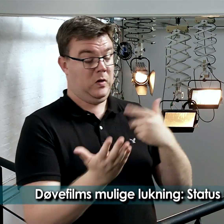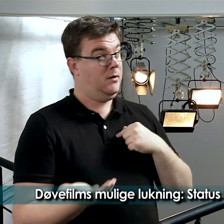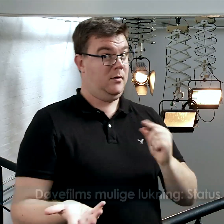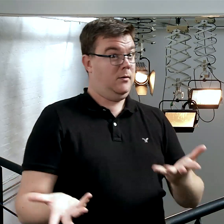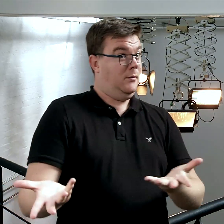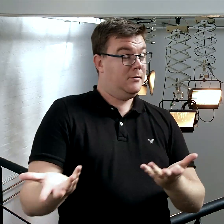ikke.